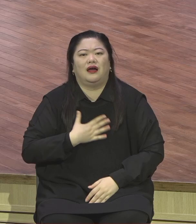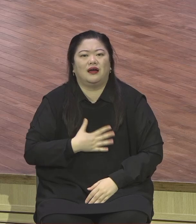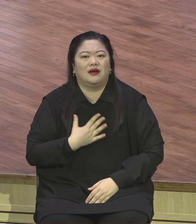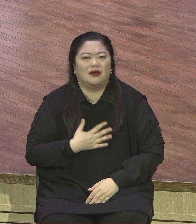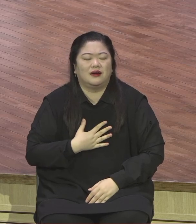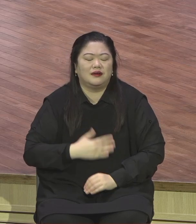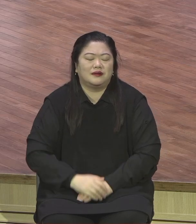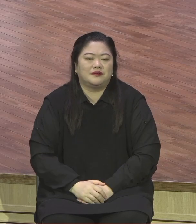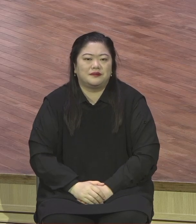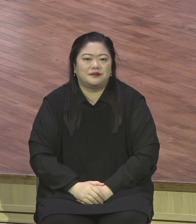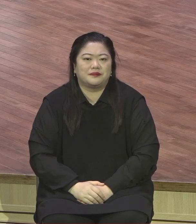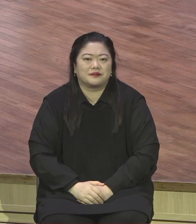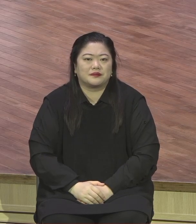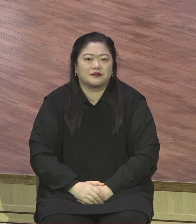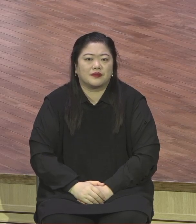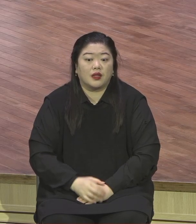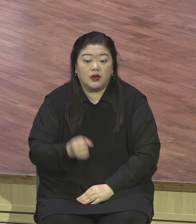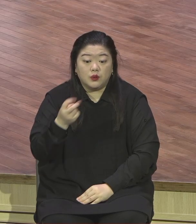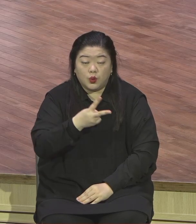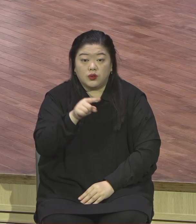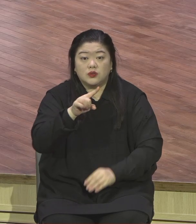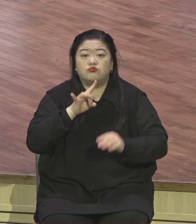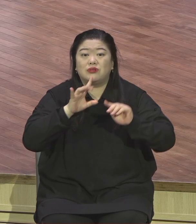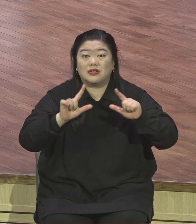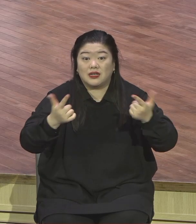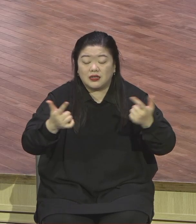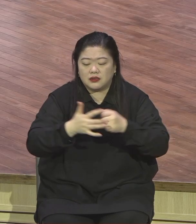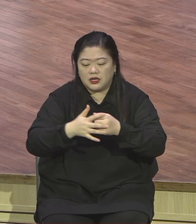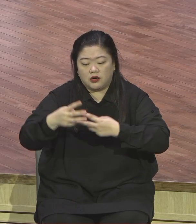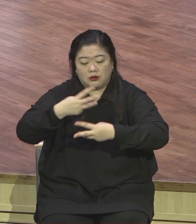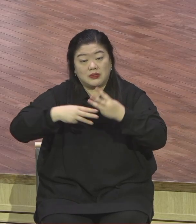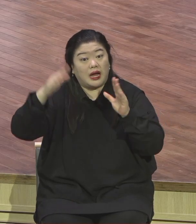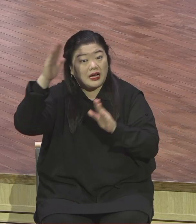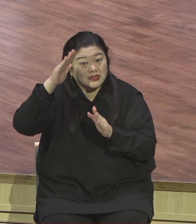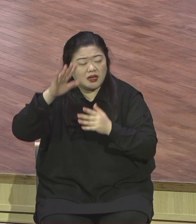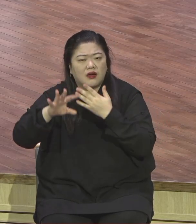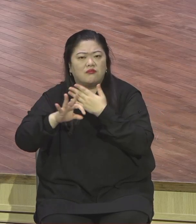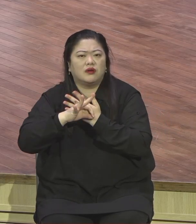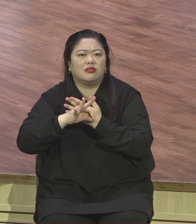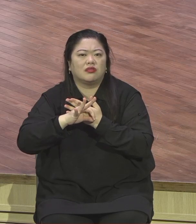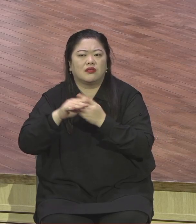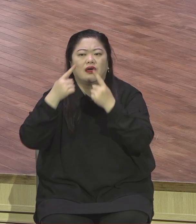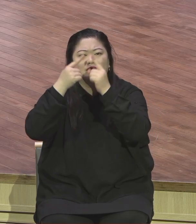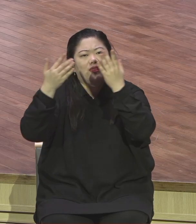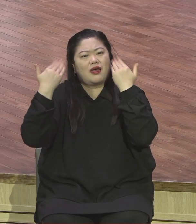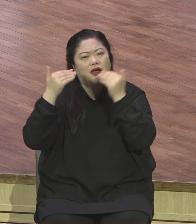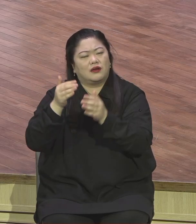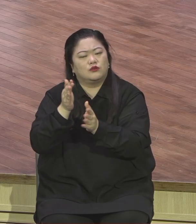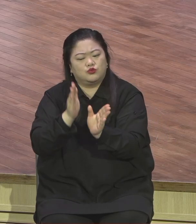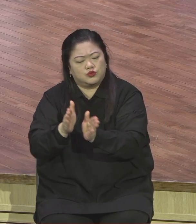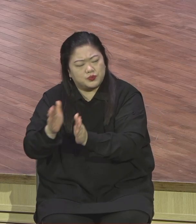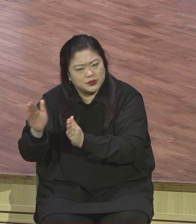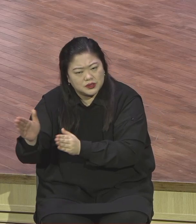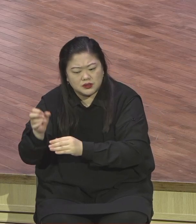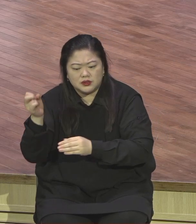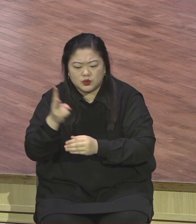가고 있는데 지금 랩런터들 입시 진행하고 있는데 고3 수험생들은 지금 입시라는